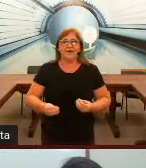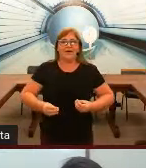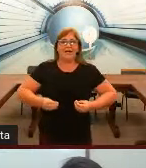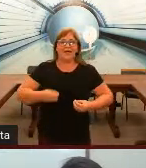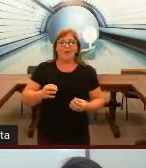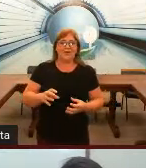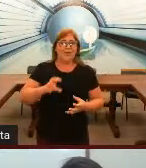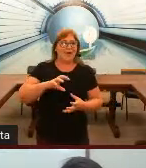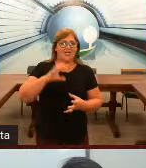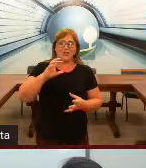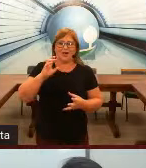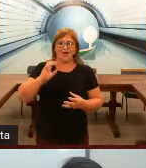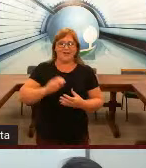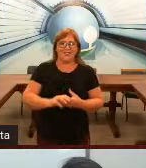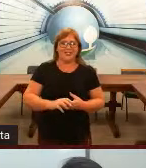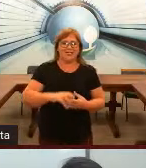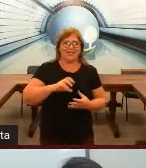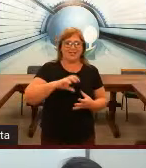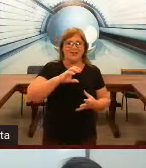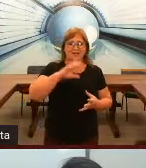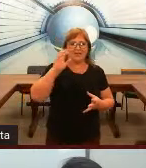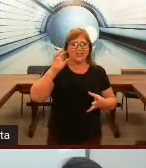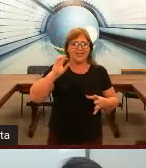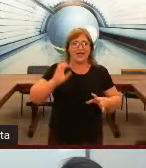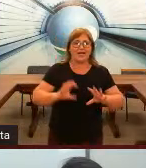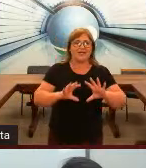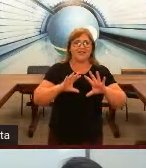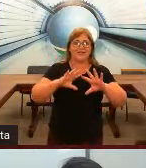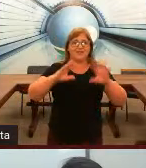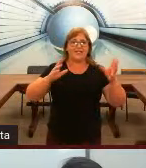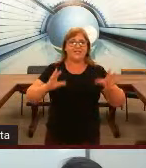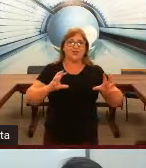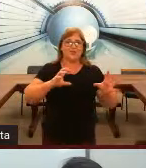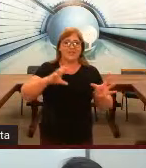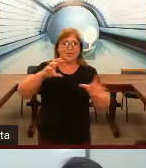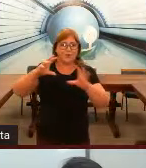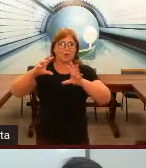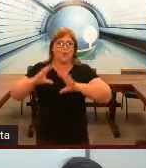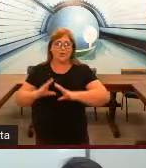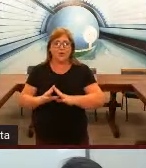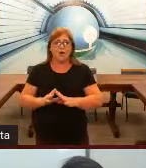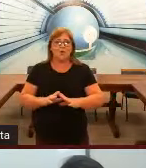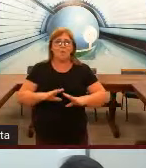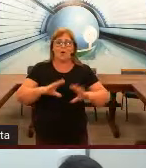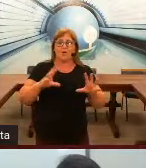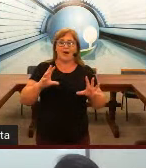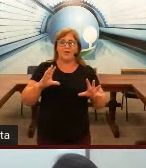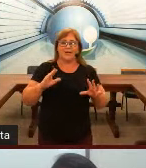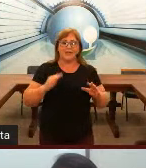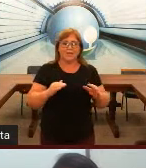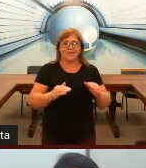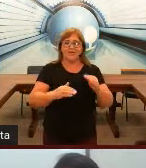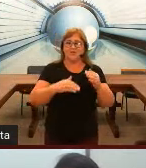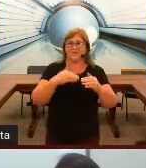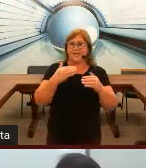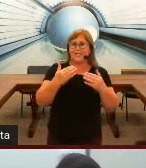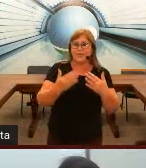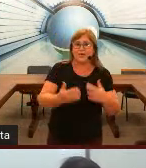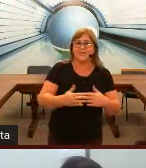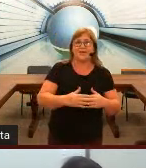ocorre... Ela não é regional, tá, gente? Ela não tem regional. Ela diferencia de um estado para o outro. Como qualquer outra língua, ela tem suas variações,